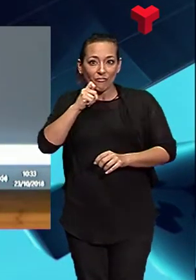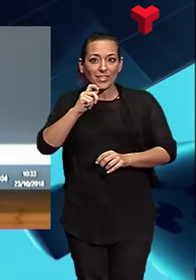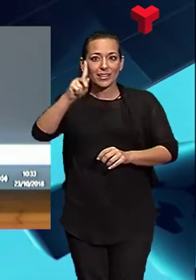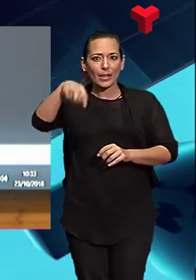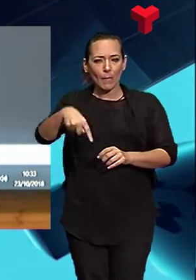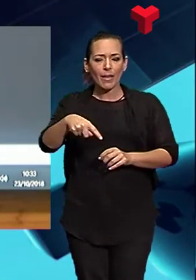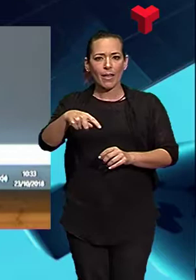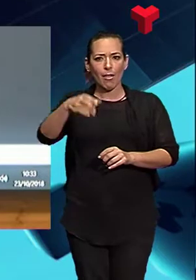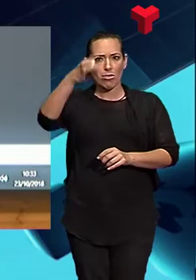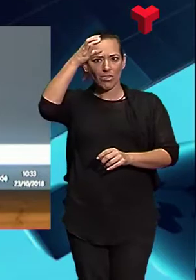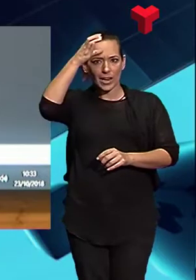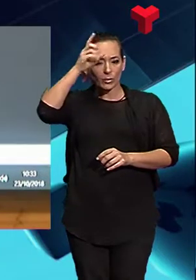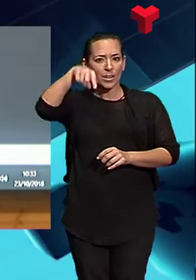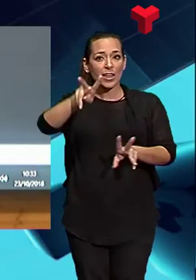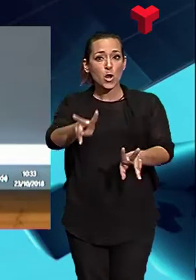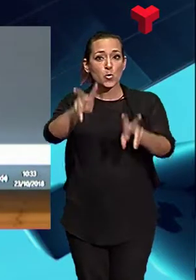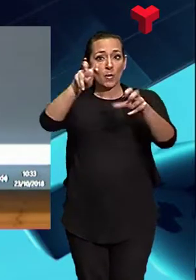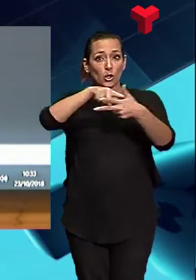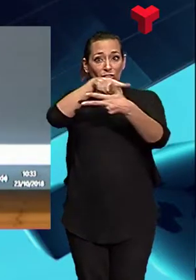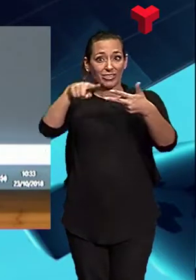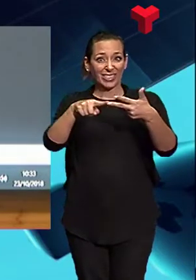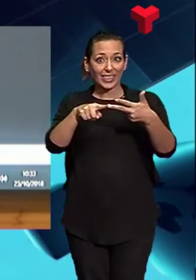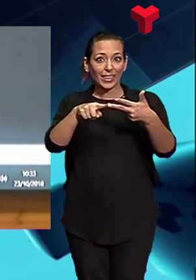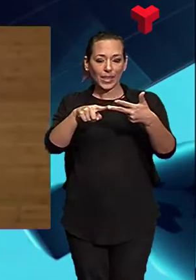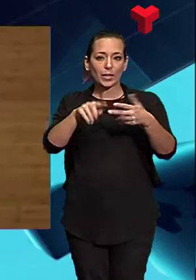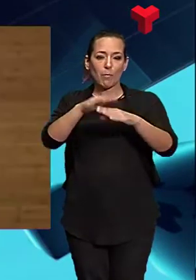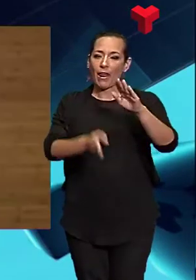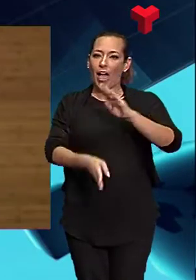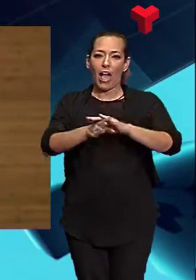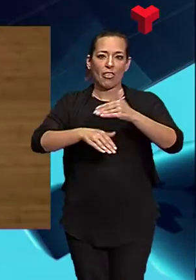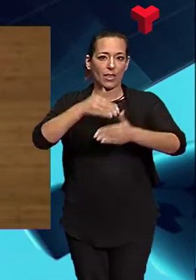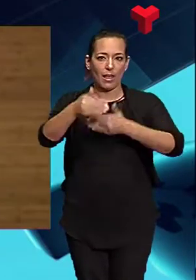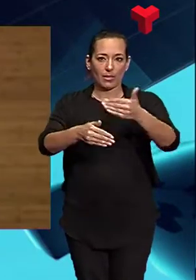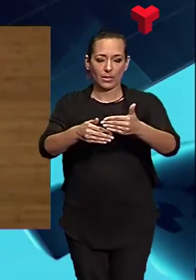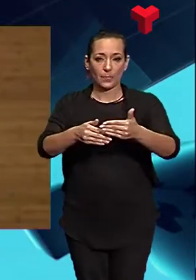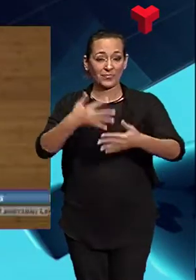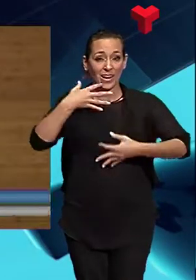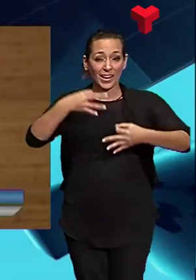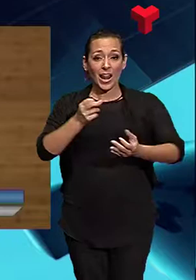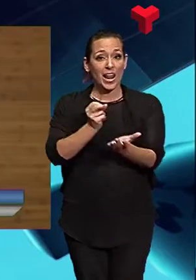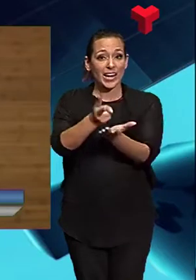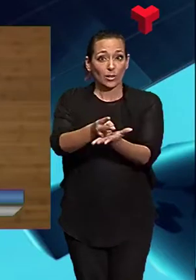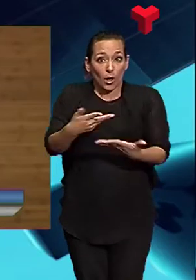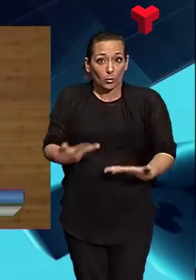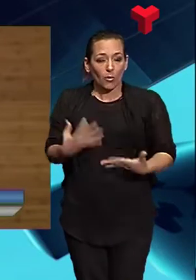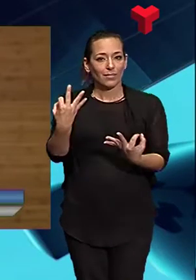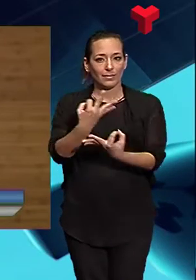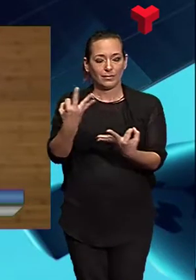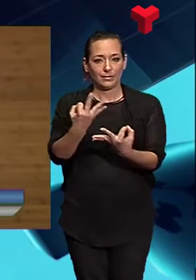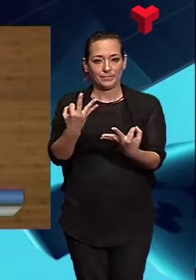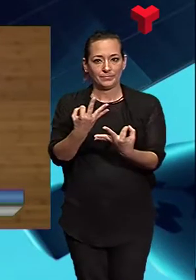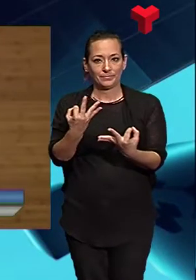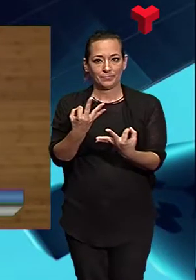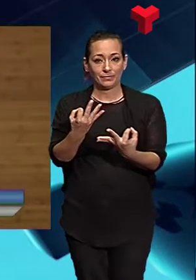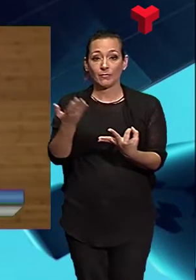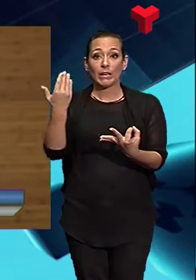vista intel·lectual i d'innovació per tirar endavant tot això. Realment, el repte que ens estem trobant ara ja